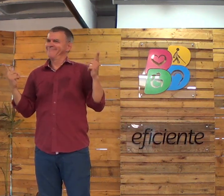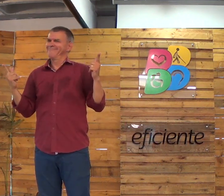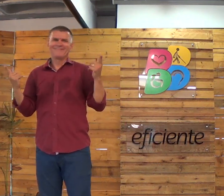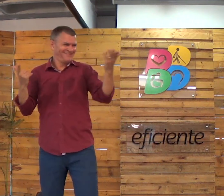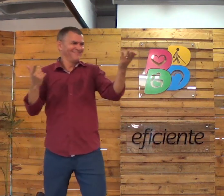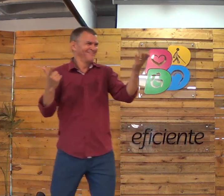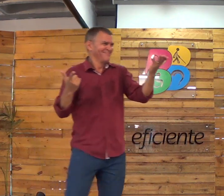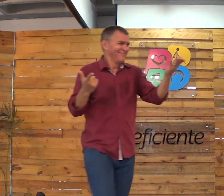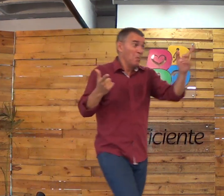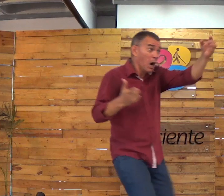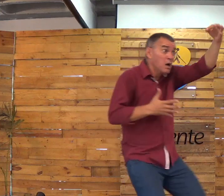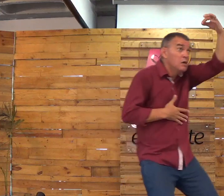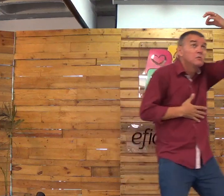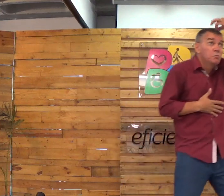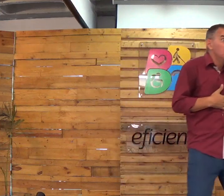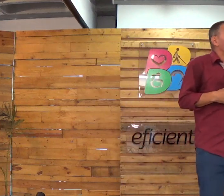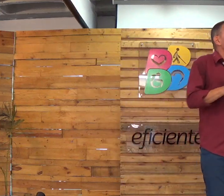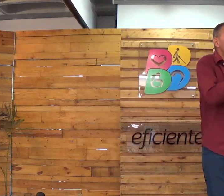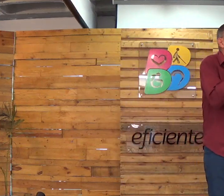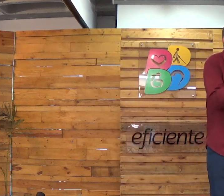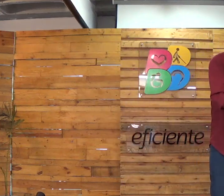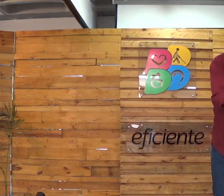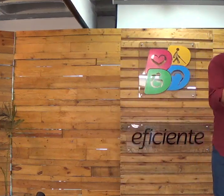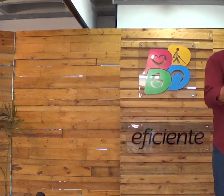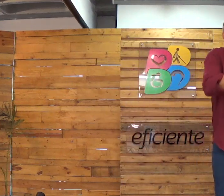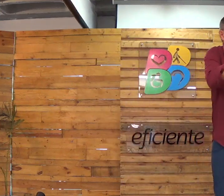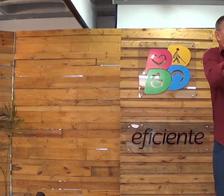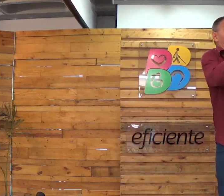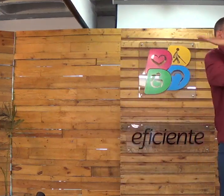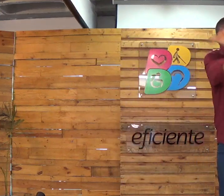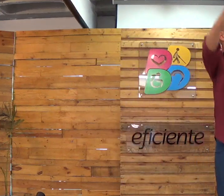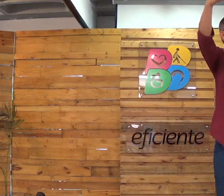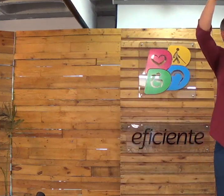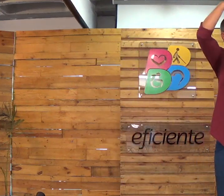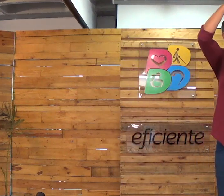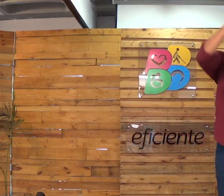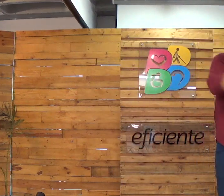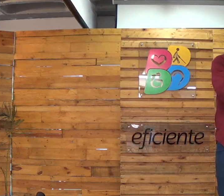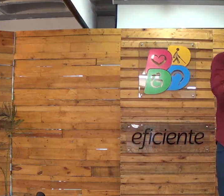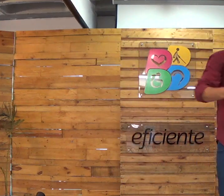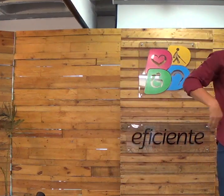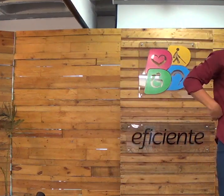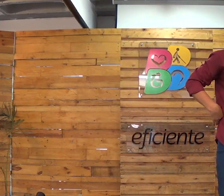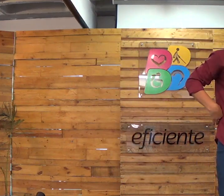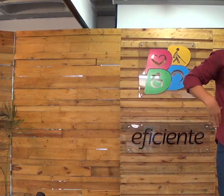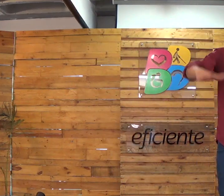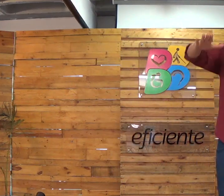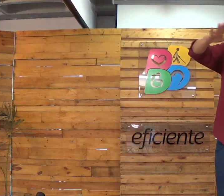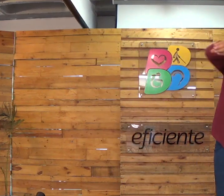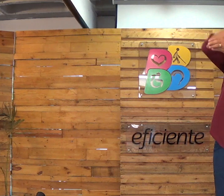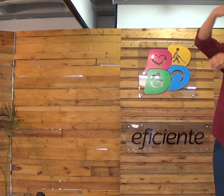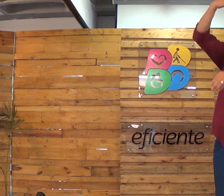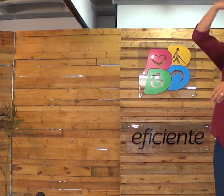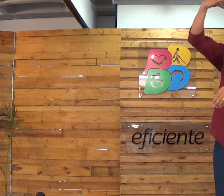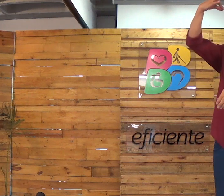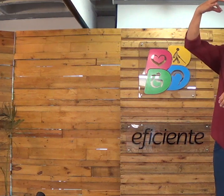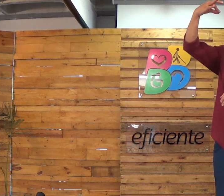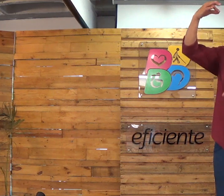você peca se você come pelo excesso. A palavra de Deus fala que vocês devem se alimentar e se encher do